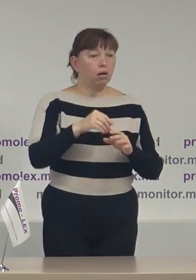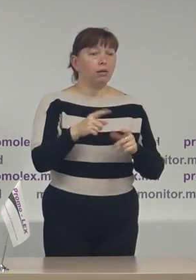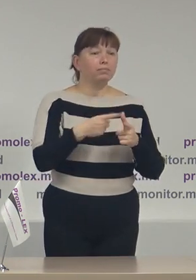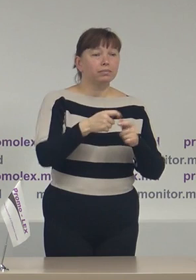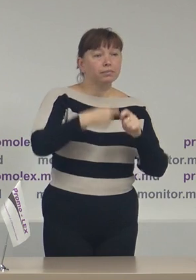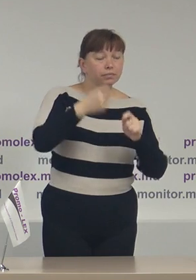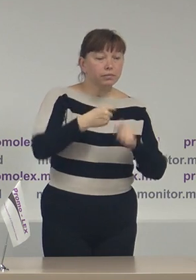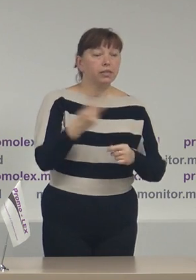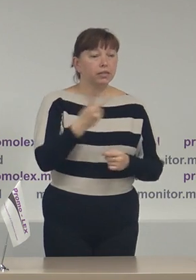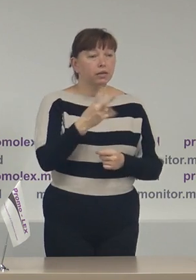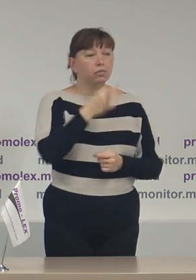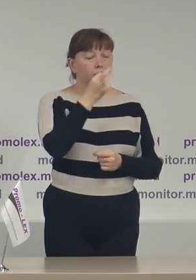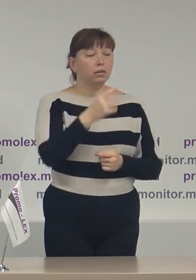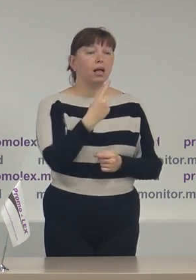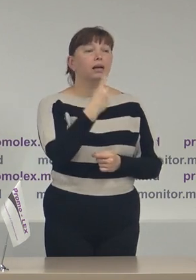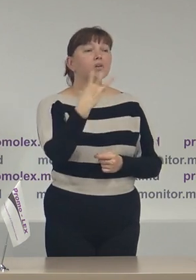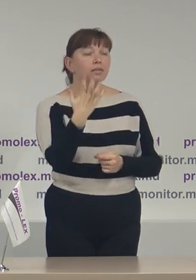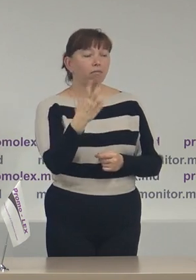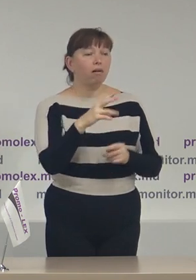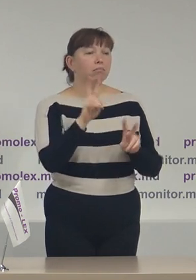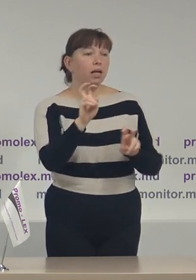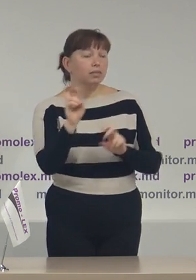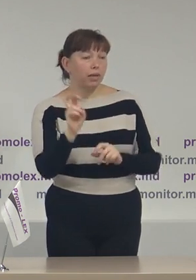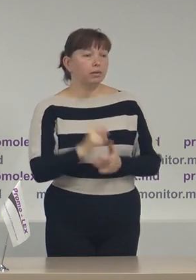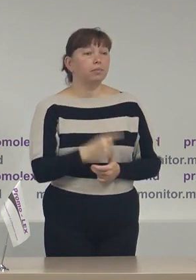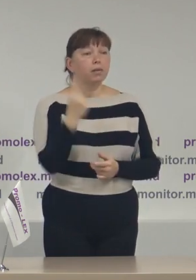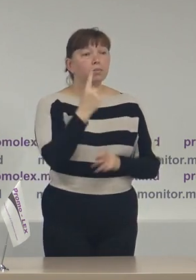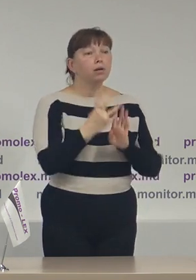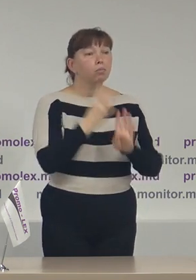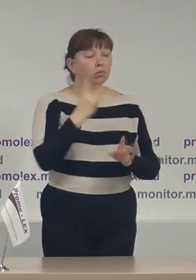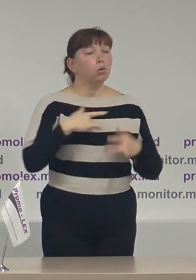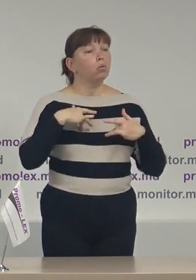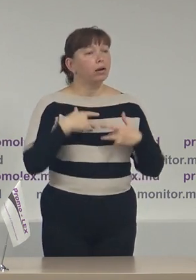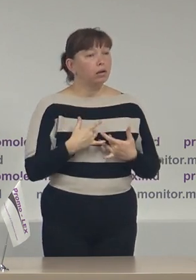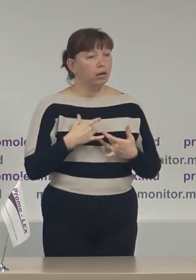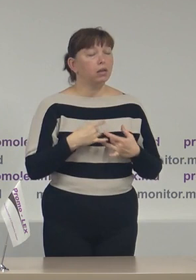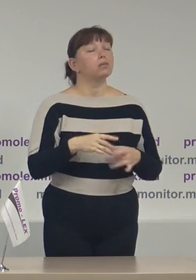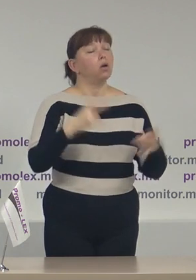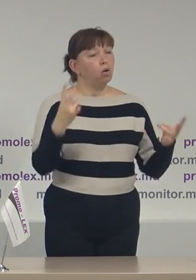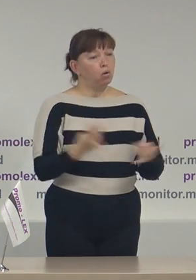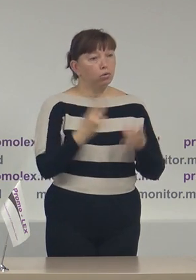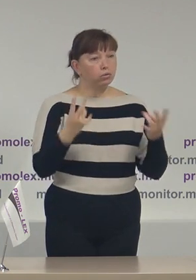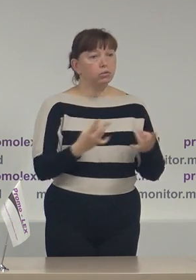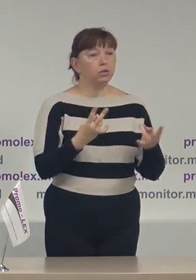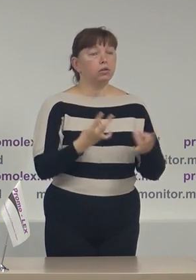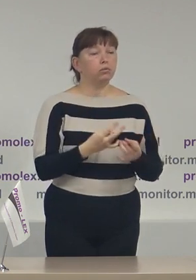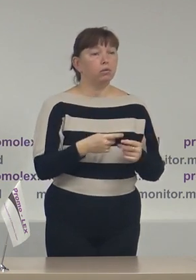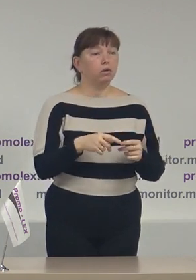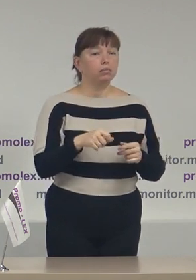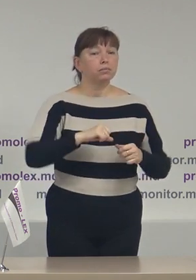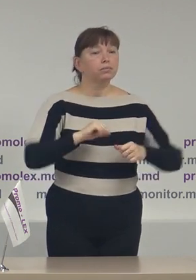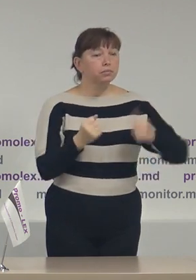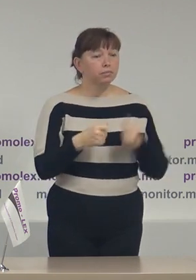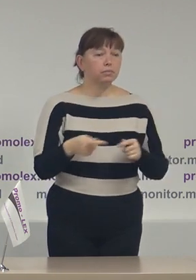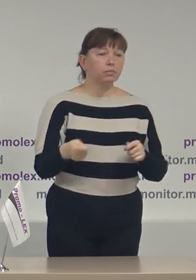trebuie să atragem atenție la câteva aspecte. În primul rând, cu regret continuu ping-pongul instituțional